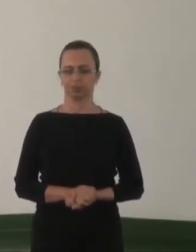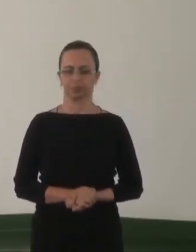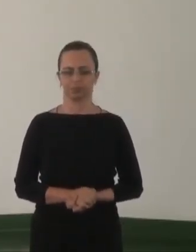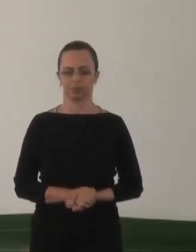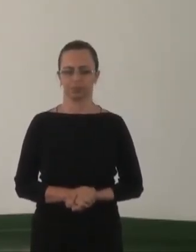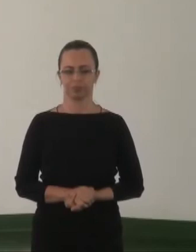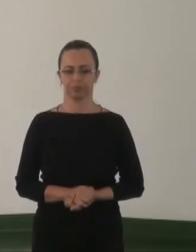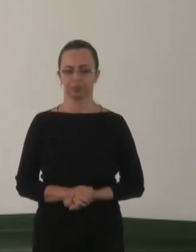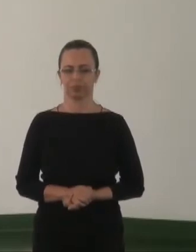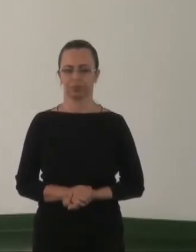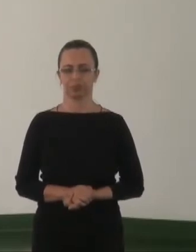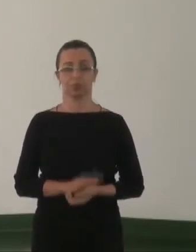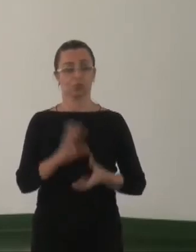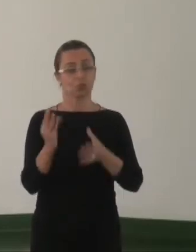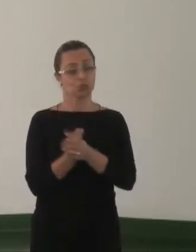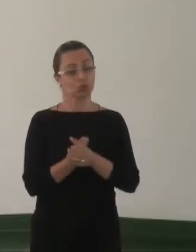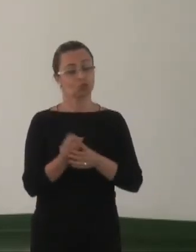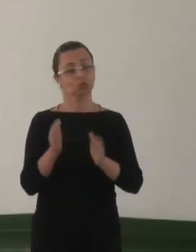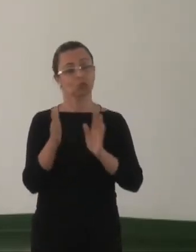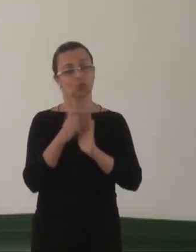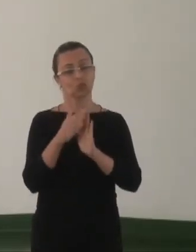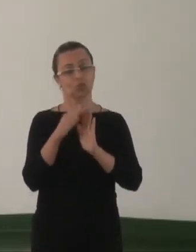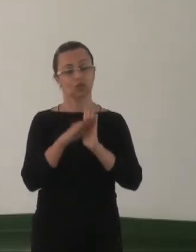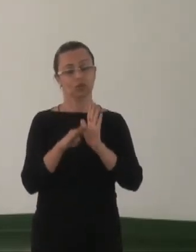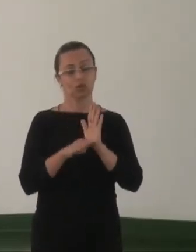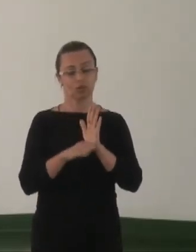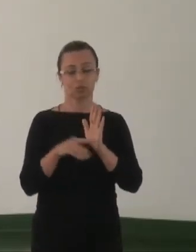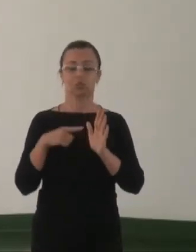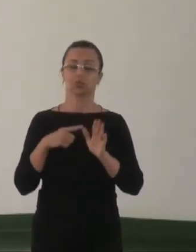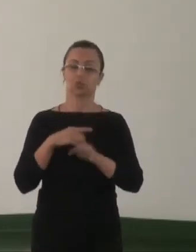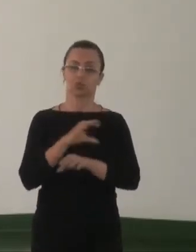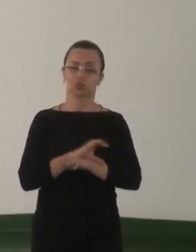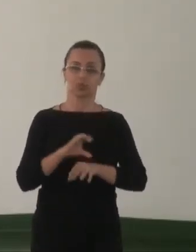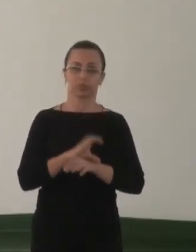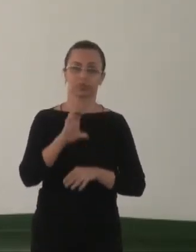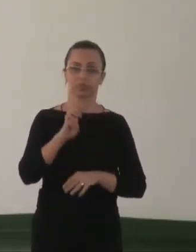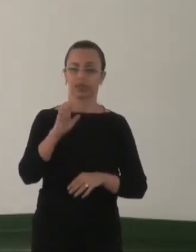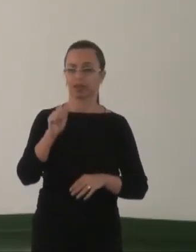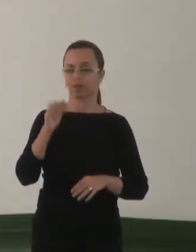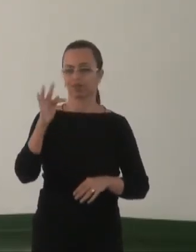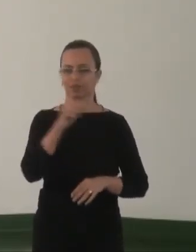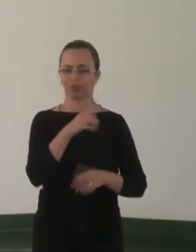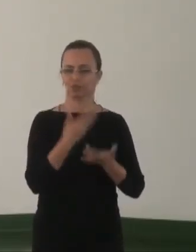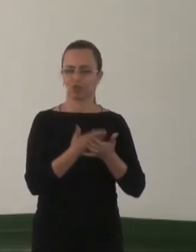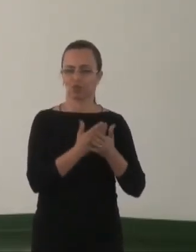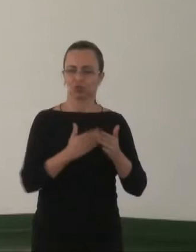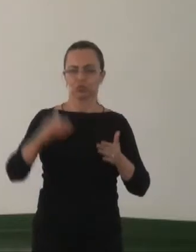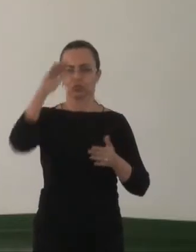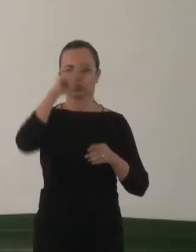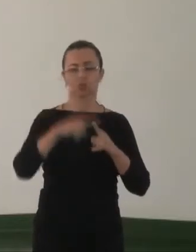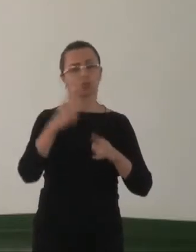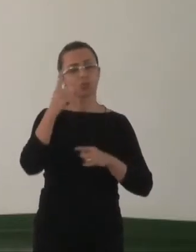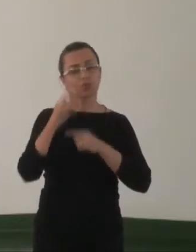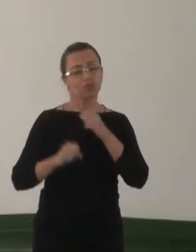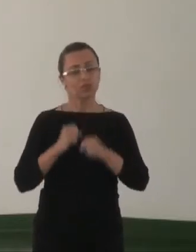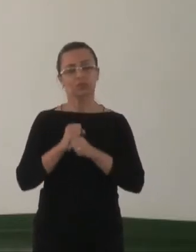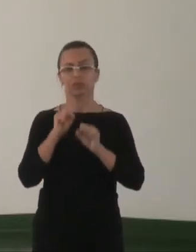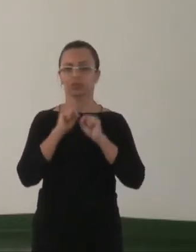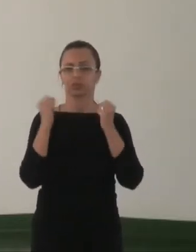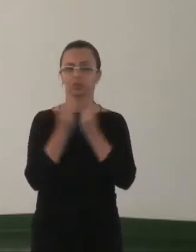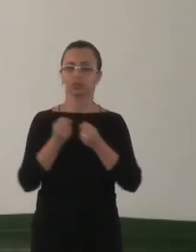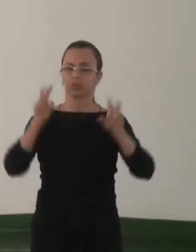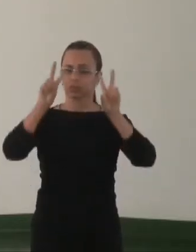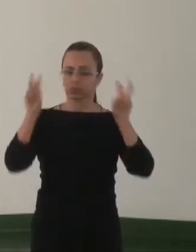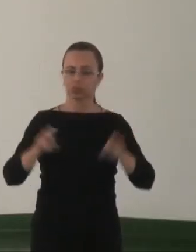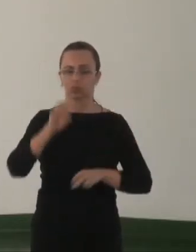Incluí no programa de cursos das escolas superiores em CEAF, Centro de Estudos e Aperfeiçoamento, ao menos uma vez por ano, um seminário sobre a